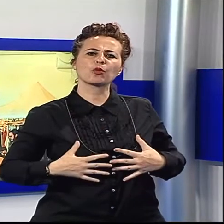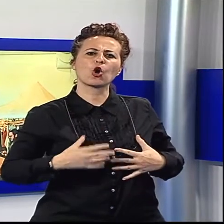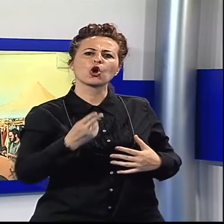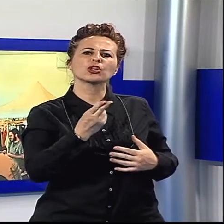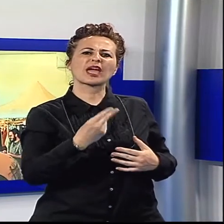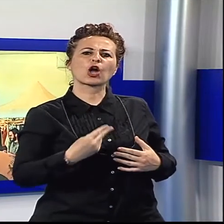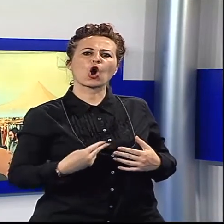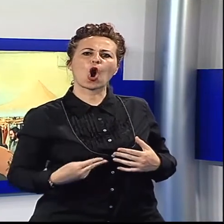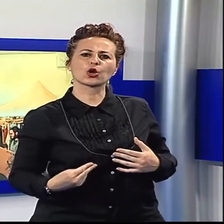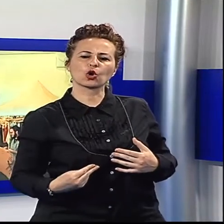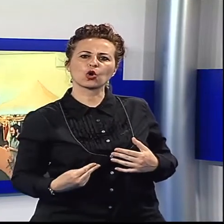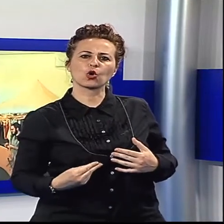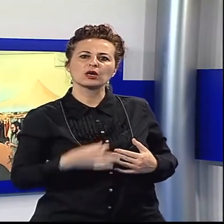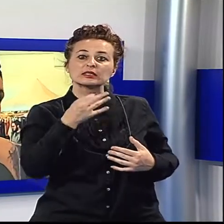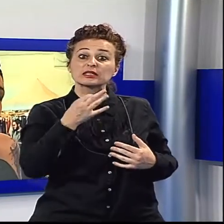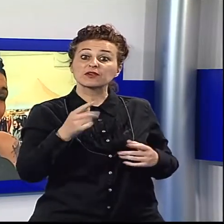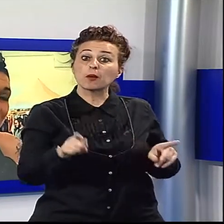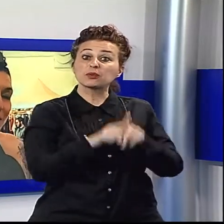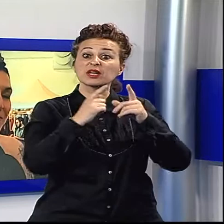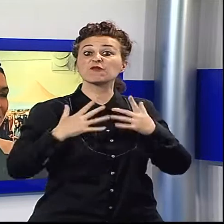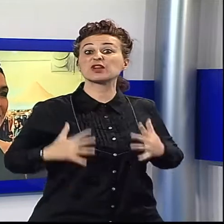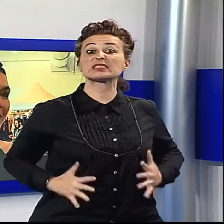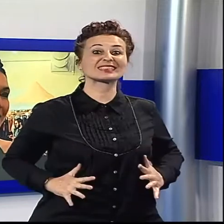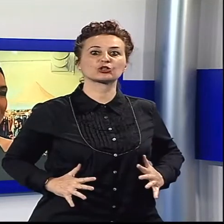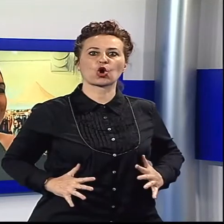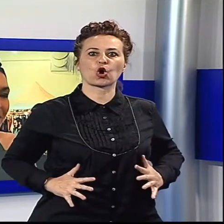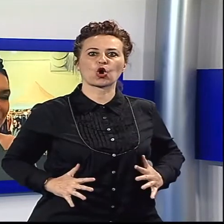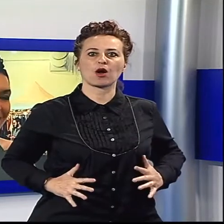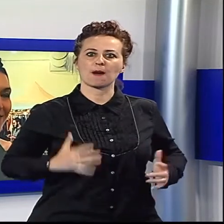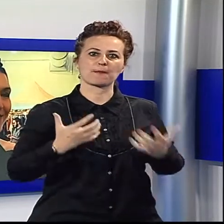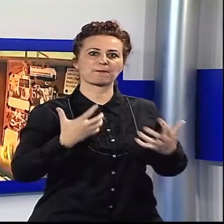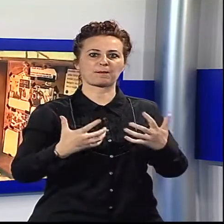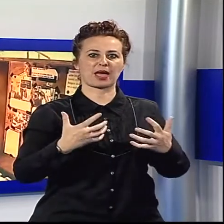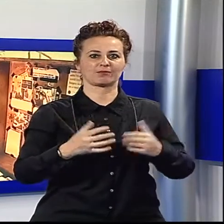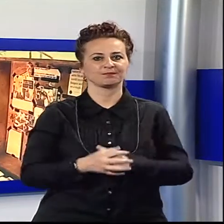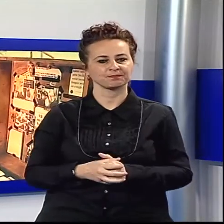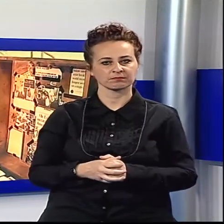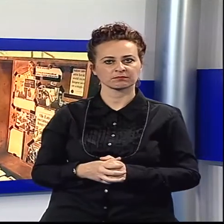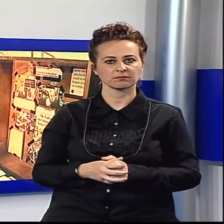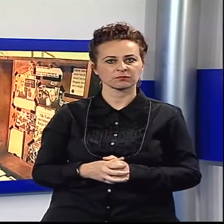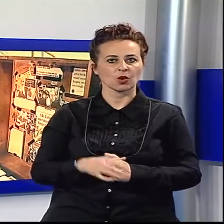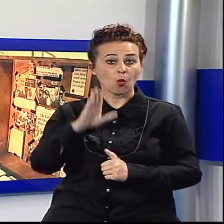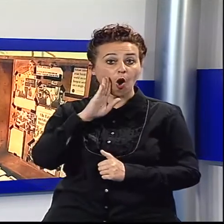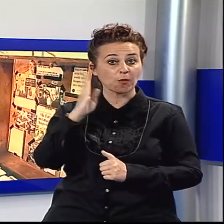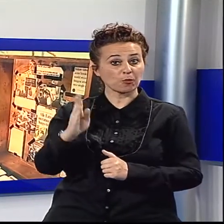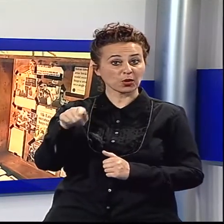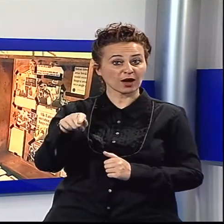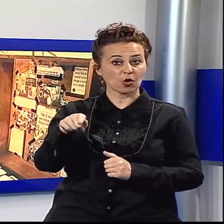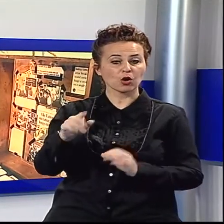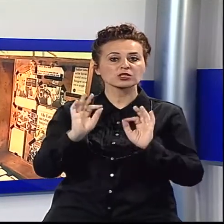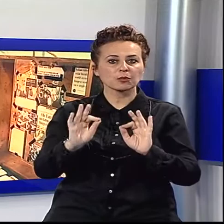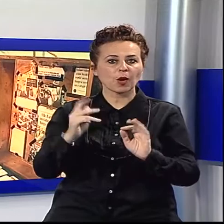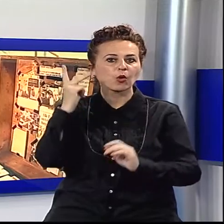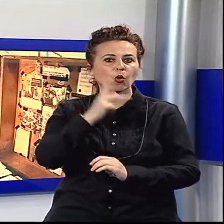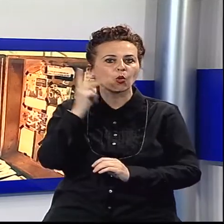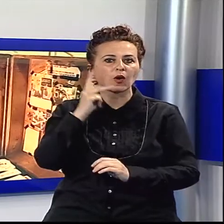mi sento completa. È come se avessi un bel vestito addosso, che però ce l'ho sempre su di me, mi decora. Bonaccorsi ha appena finito di girare proprio a Luca una